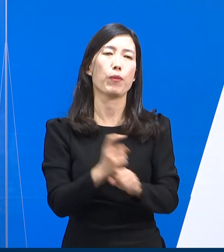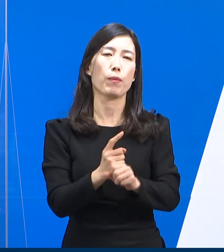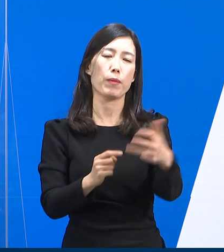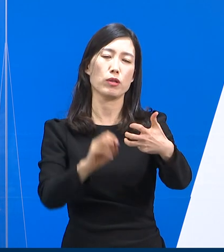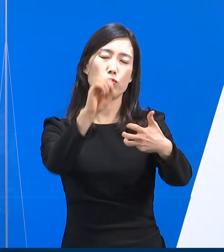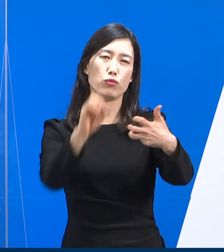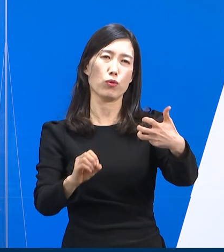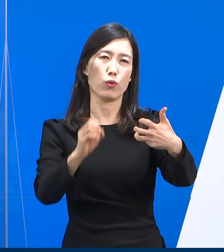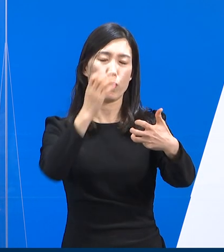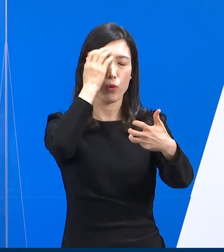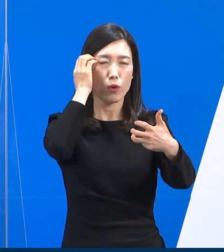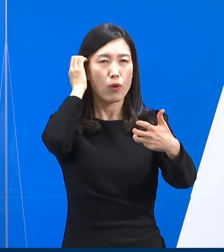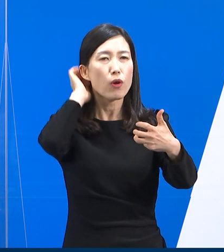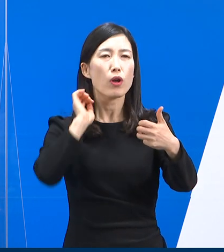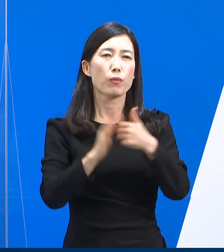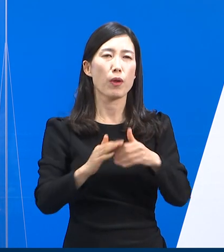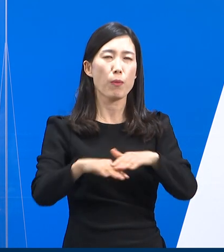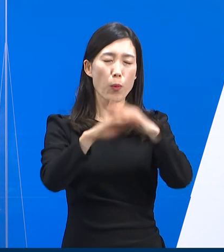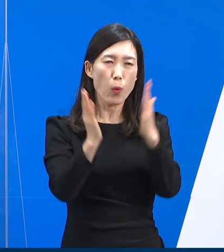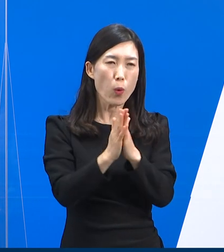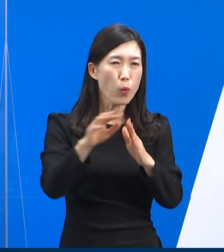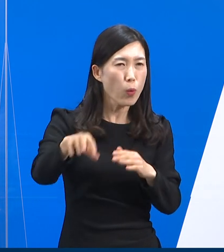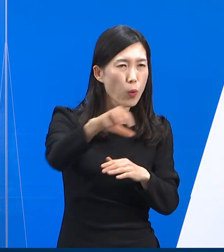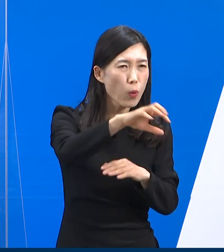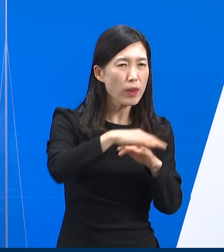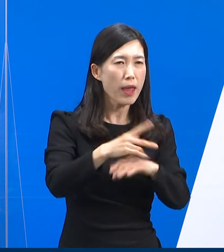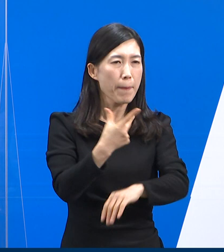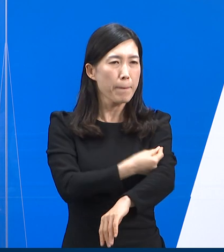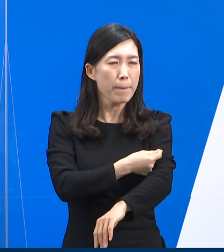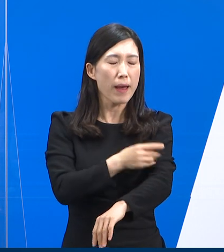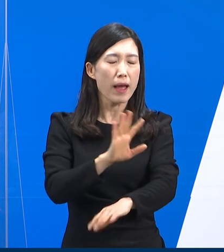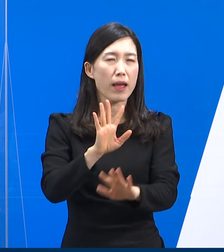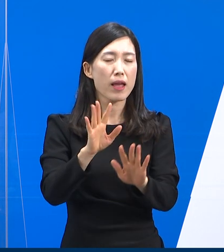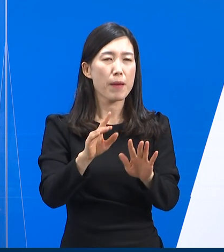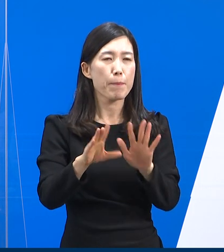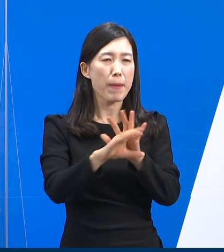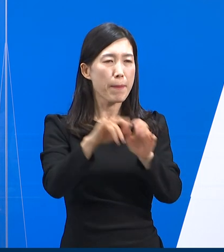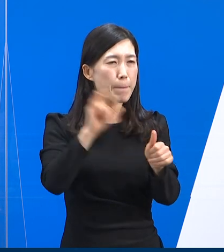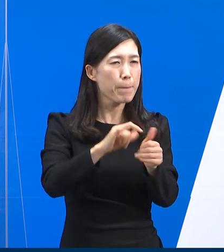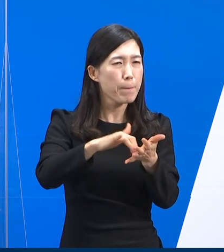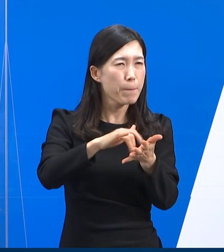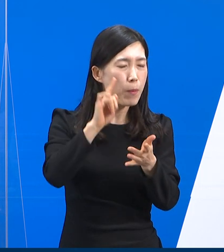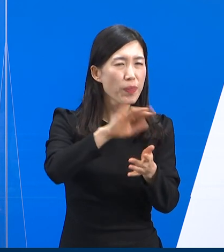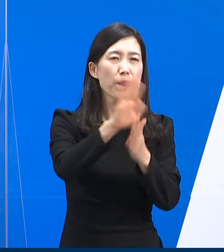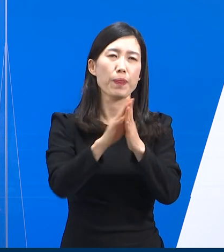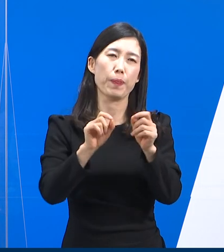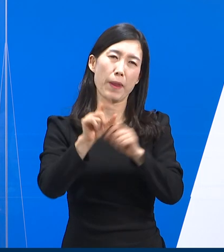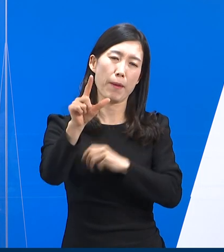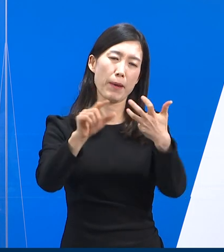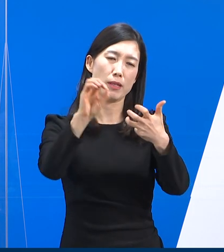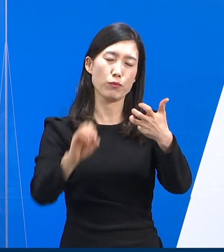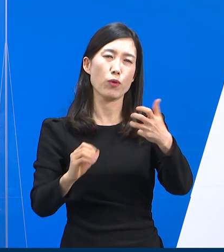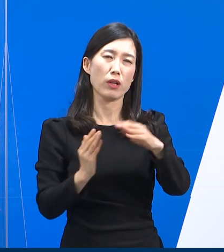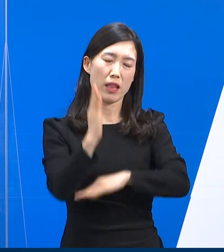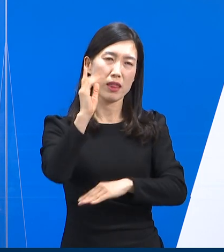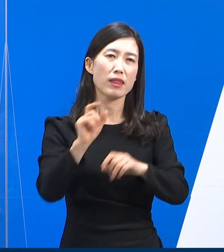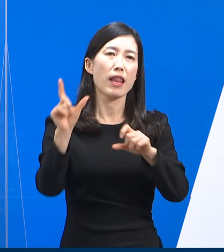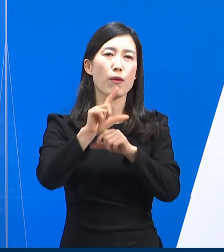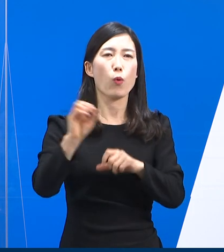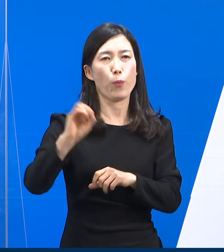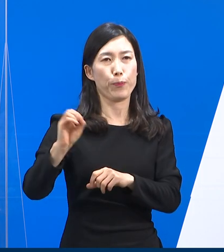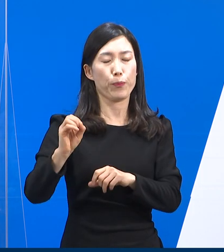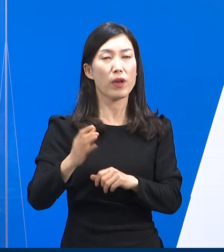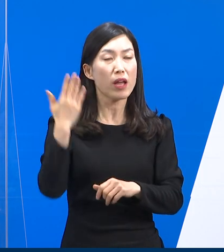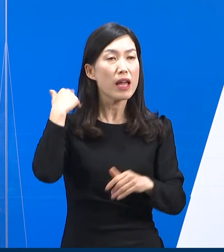모든 근역에서 오미크론 변이가 우세종으로 자리 잡았습니다. 수도권 오미크론 변이 검출료는 이들 3주차